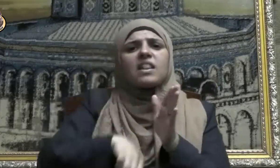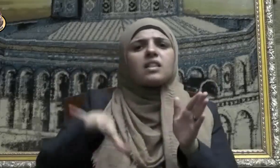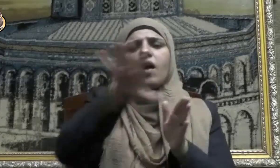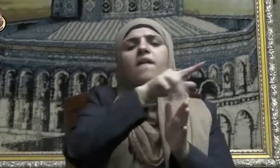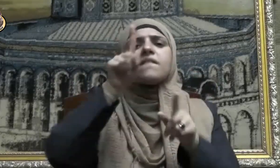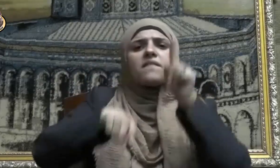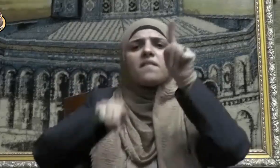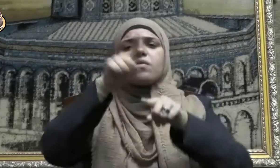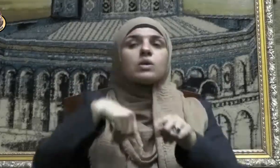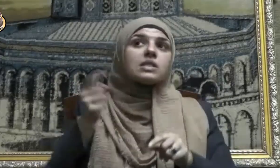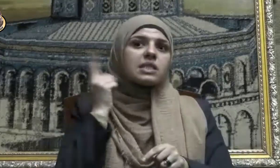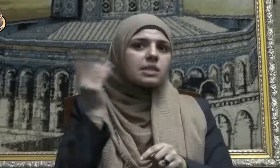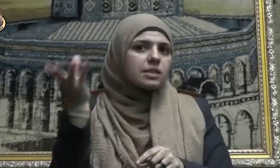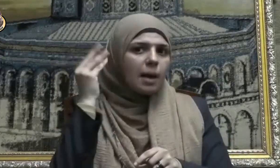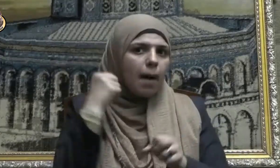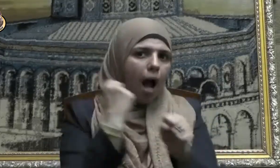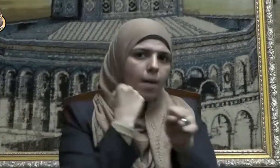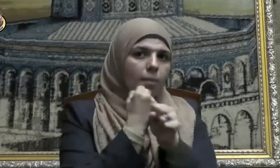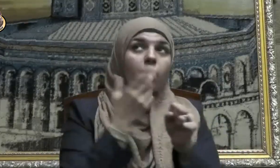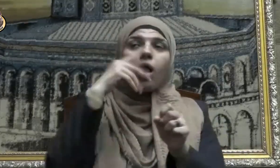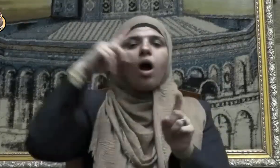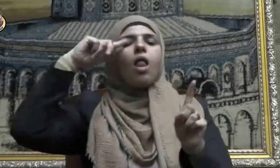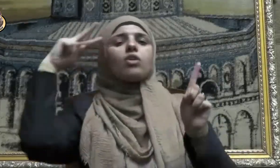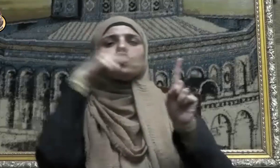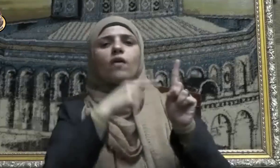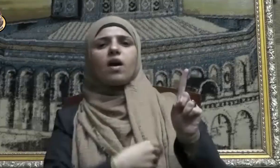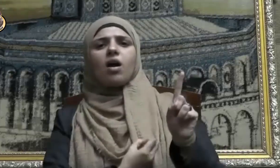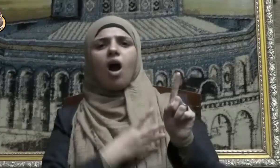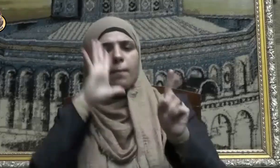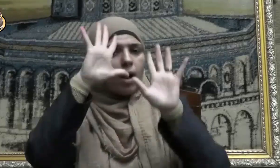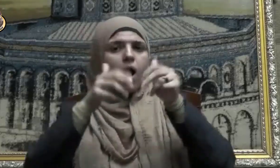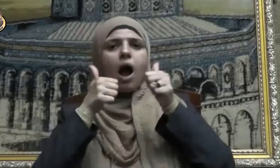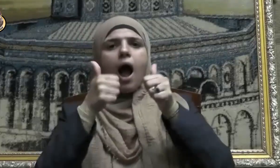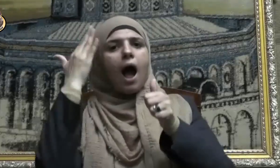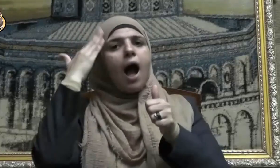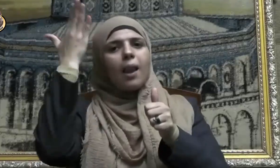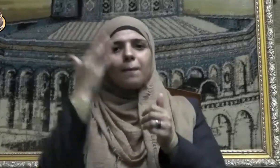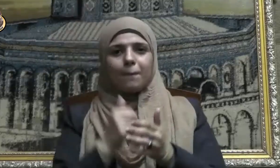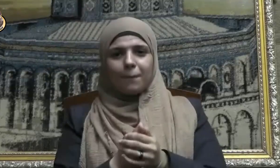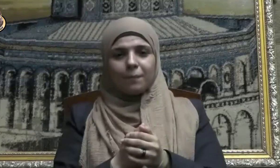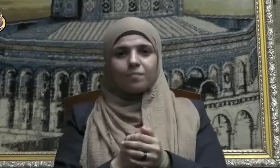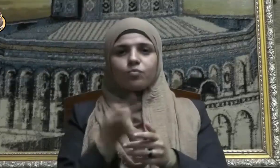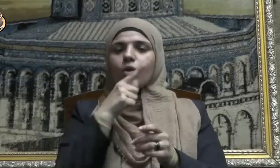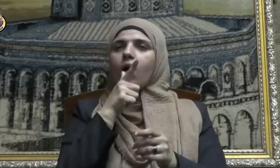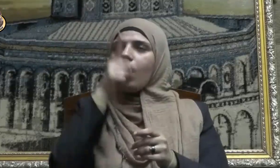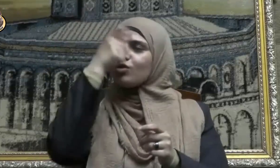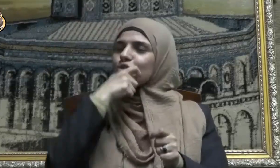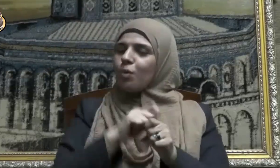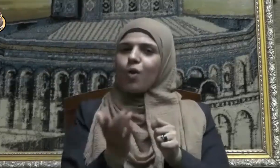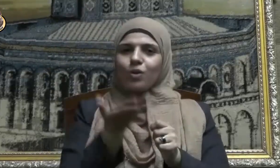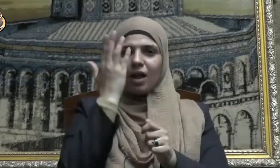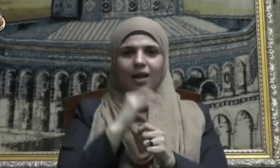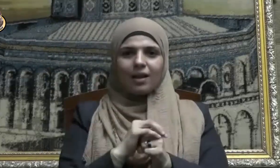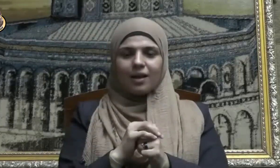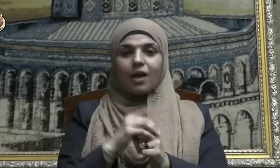سماعون لهم والله عليم بالظالمين ويقول سبحانه وقالوا لا